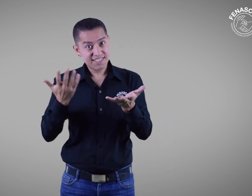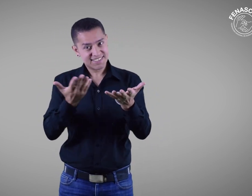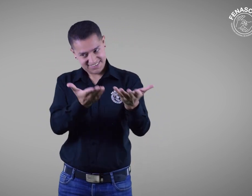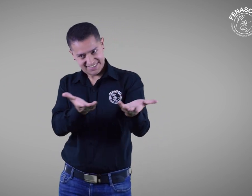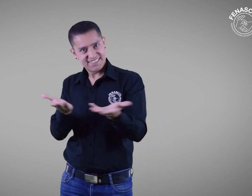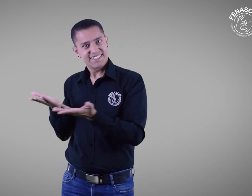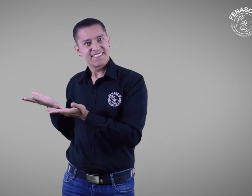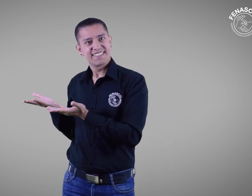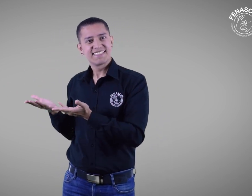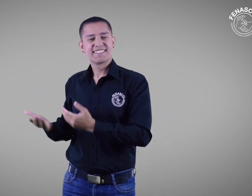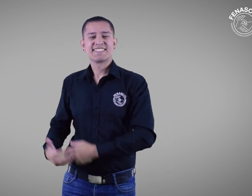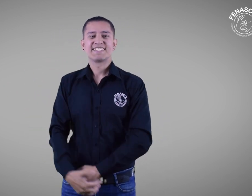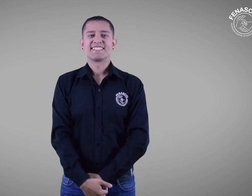Adelante. Adelante. Adelante.